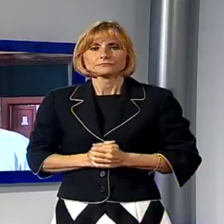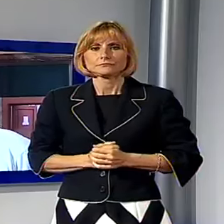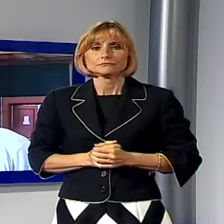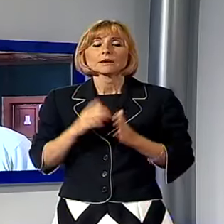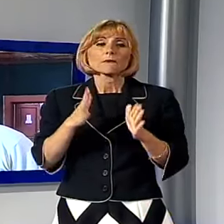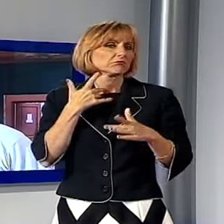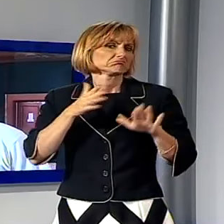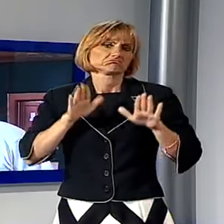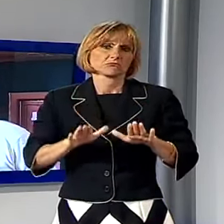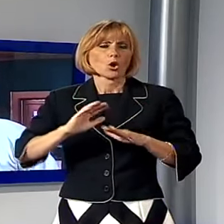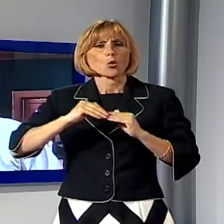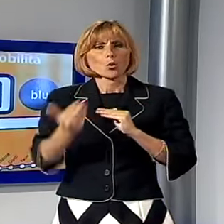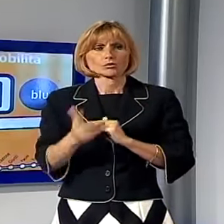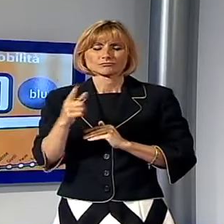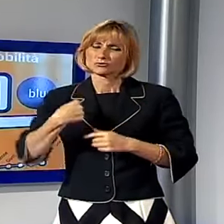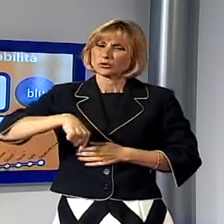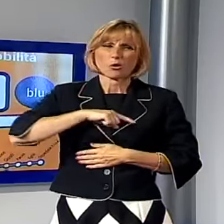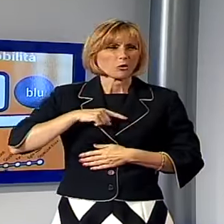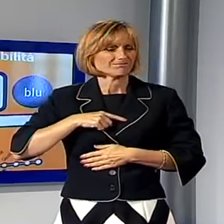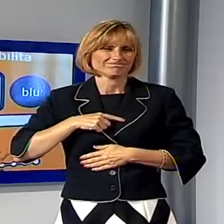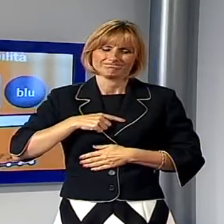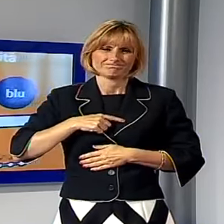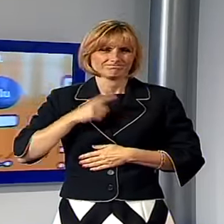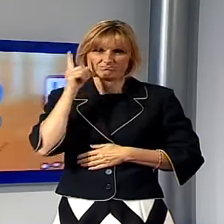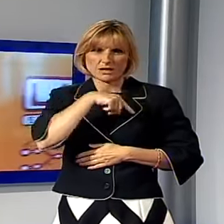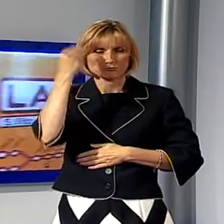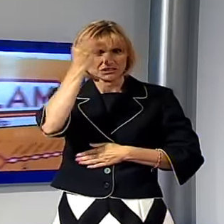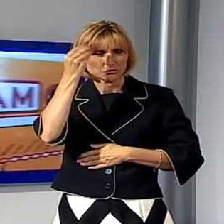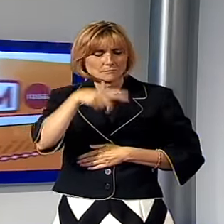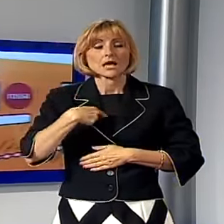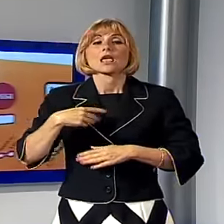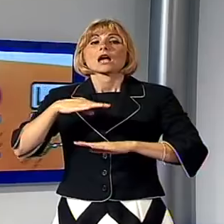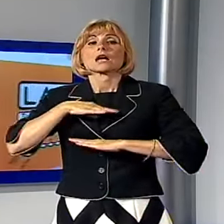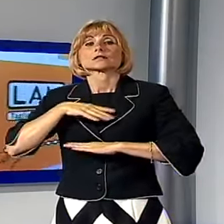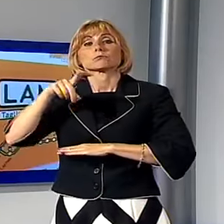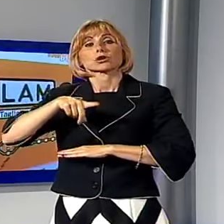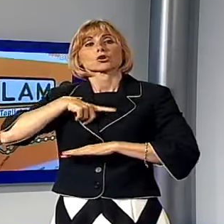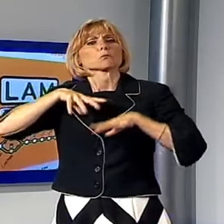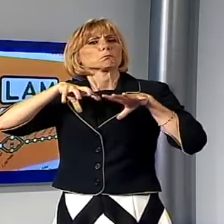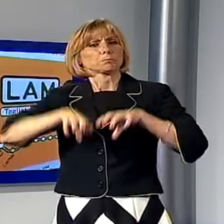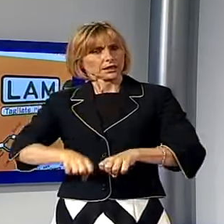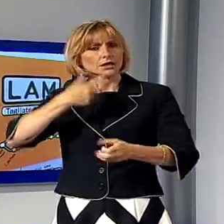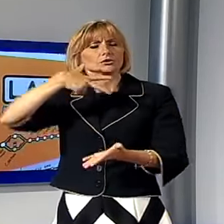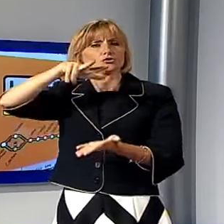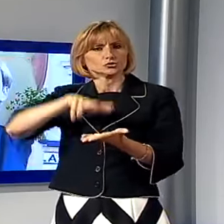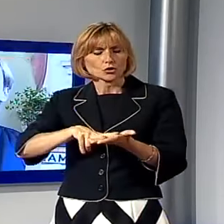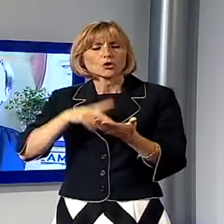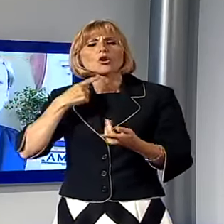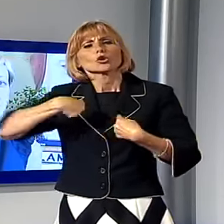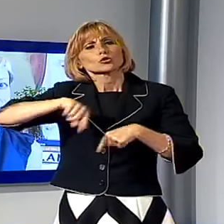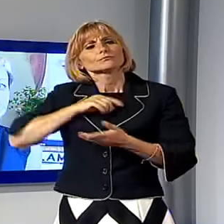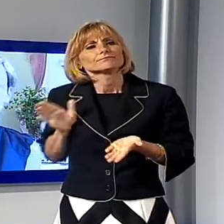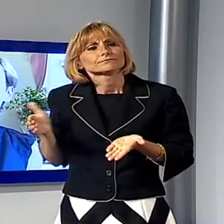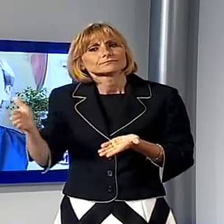oltre, non è che siamo molto ottimisti. L'assessore Pierotti ha garantito il suo impegno. Stiamo raccogliendo le indicazioni per poi